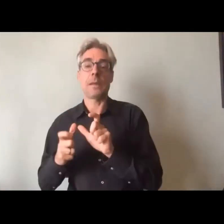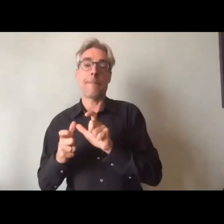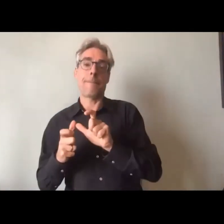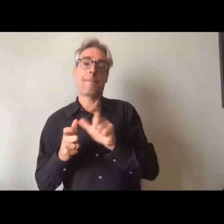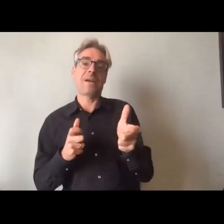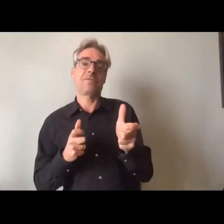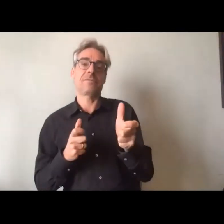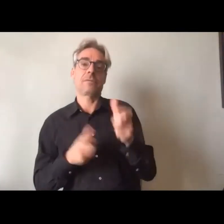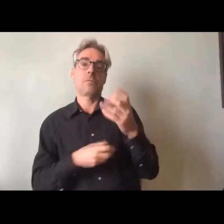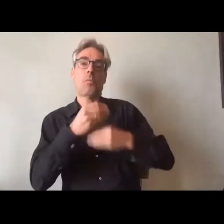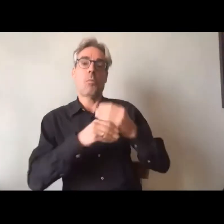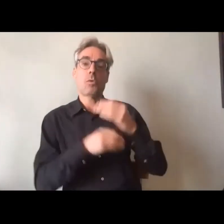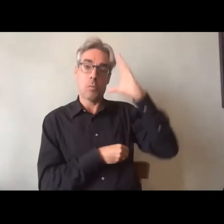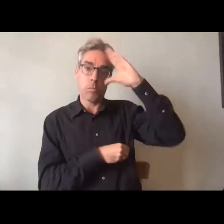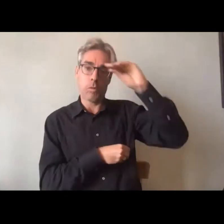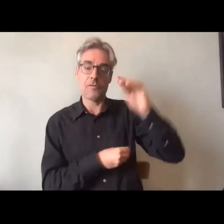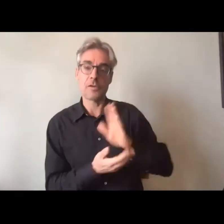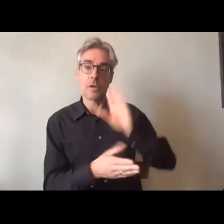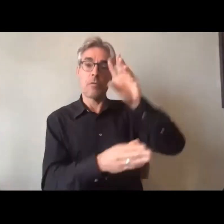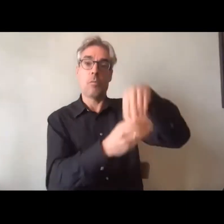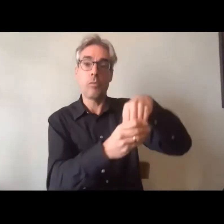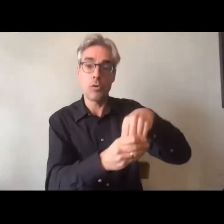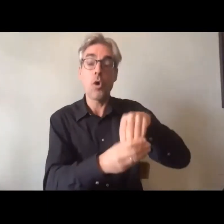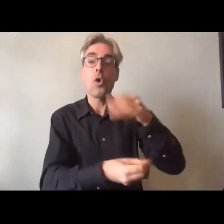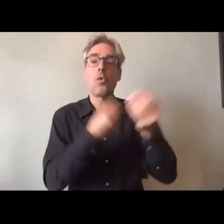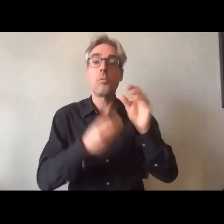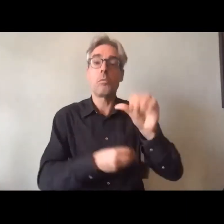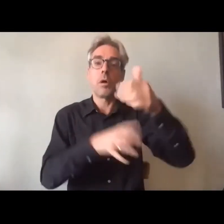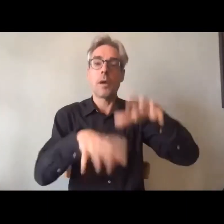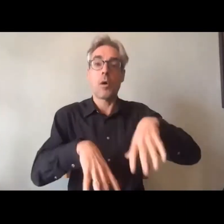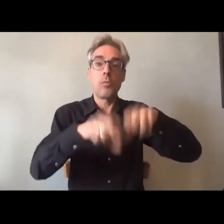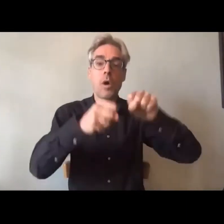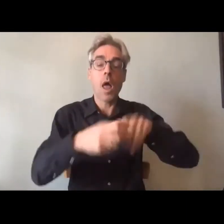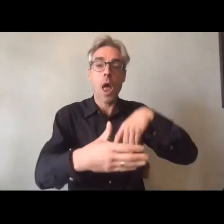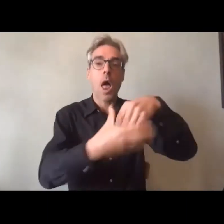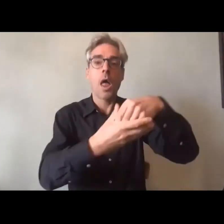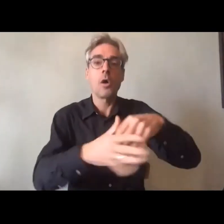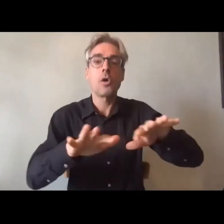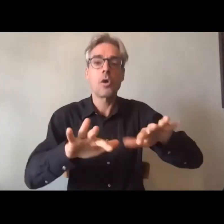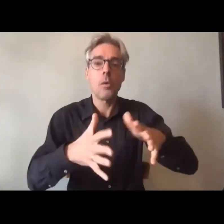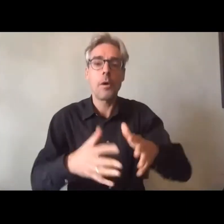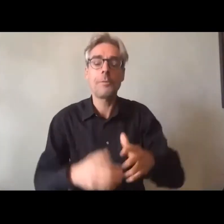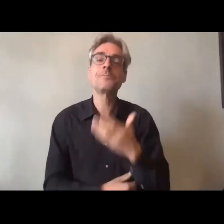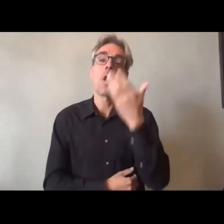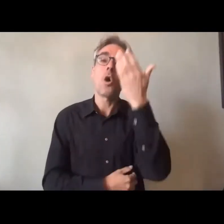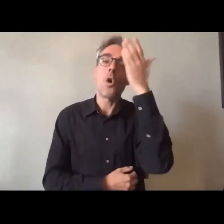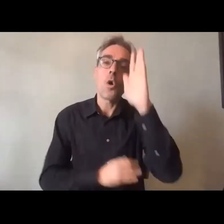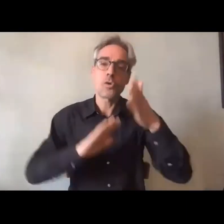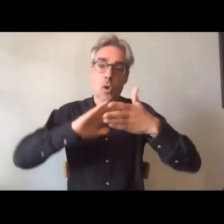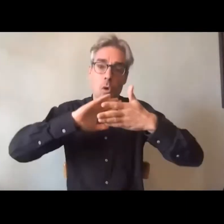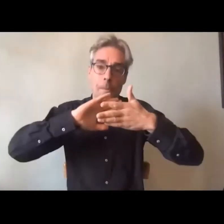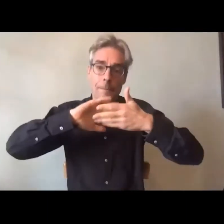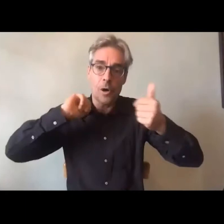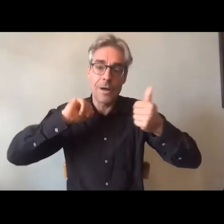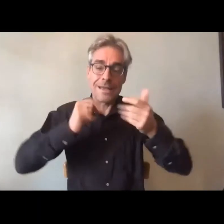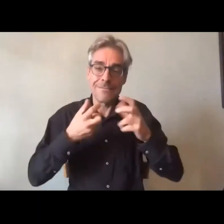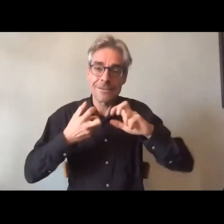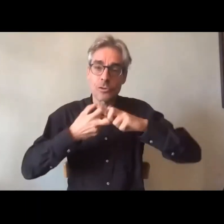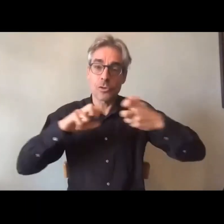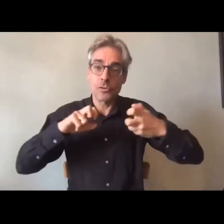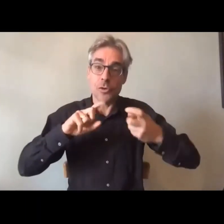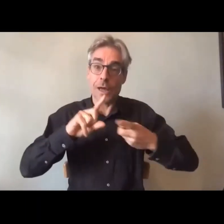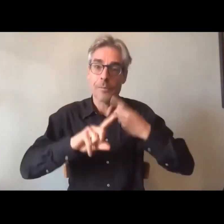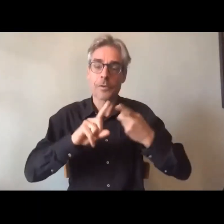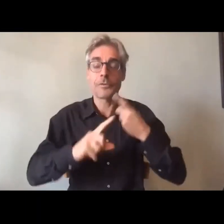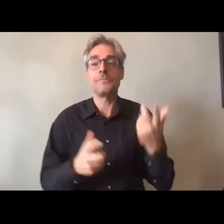monde professionnel à ce fameux premier emploi autre type de de de